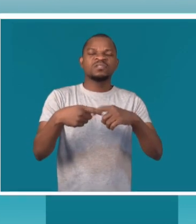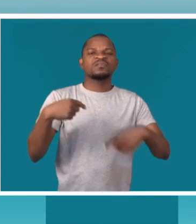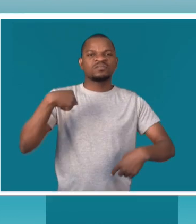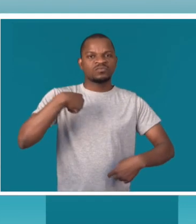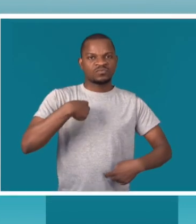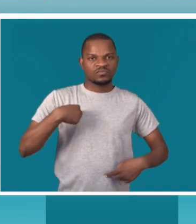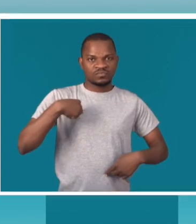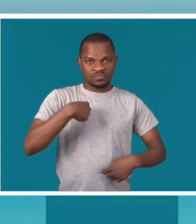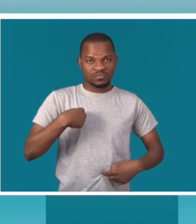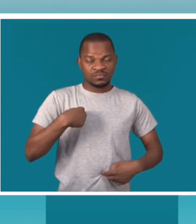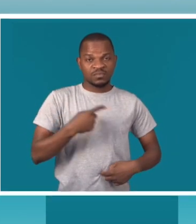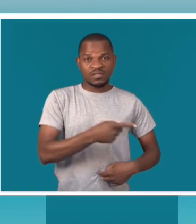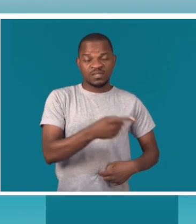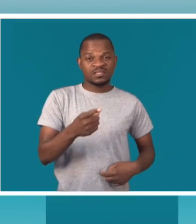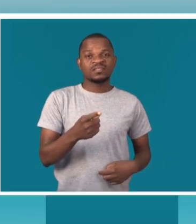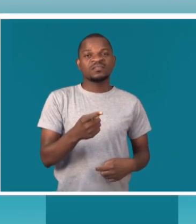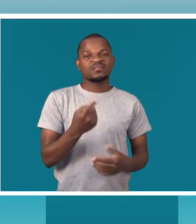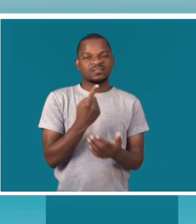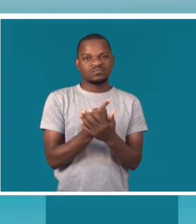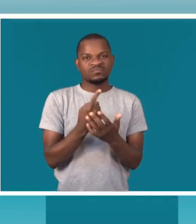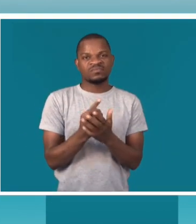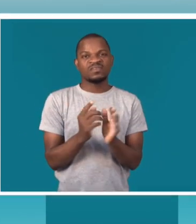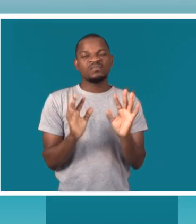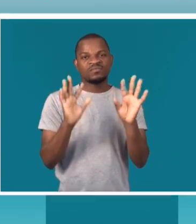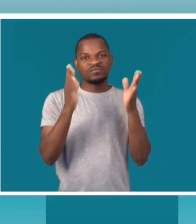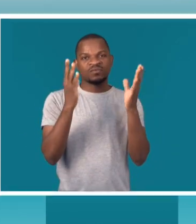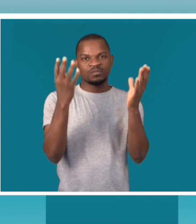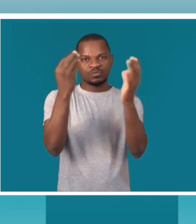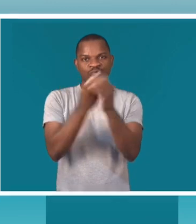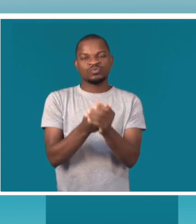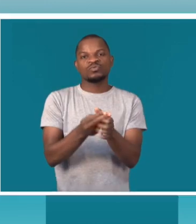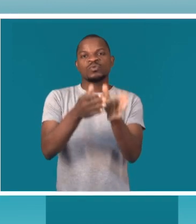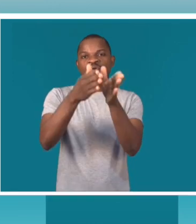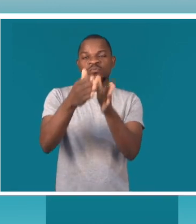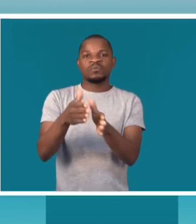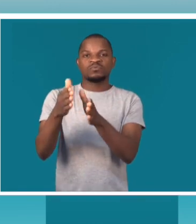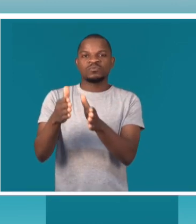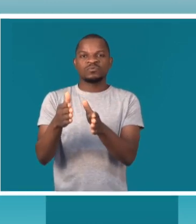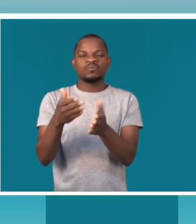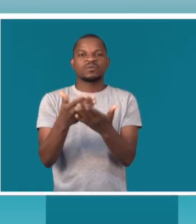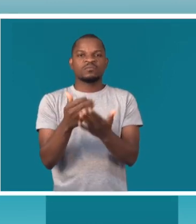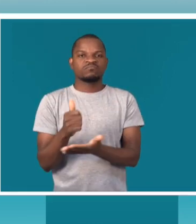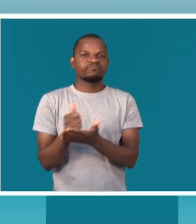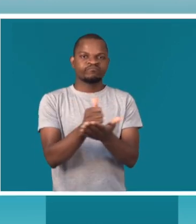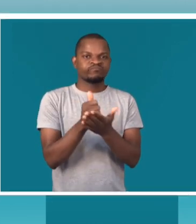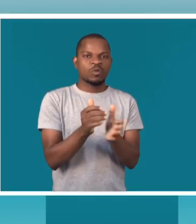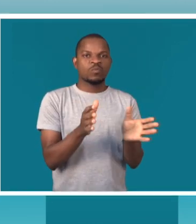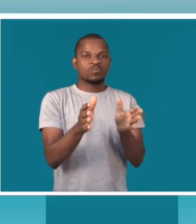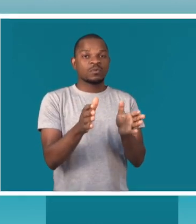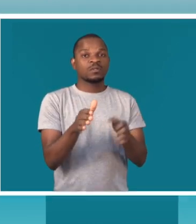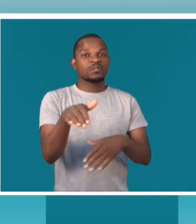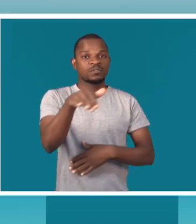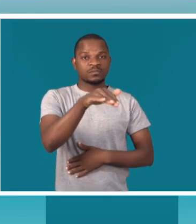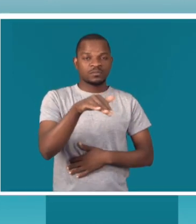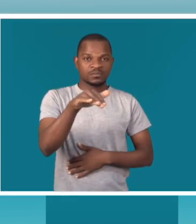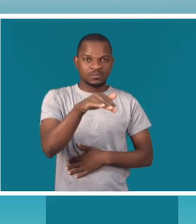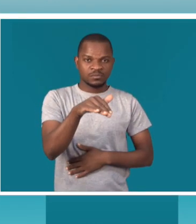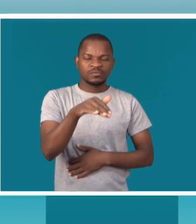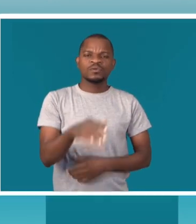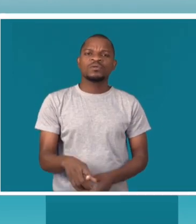famílias, etc, que têm que viver com essas pessoas, que têm que ter cuidadores dentro da comunidade. E,